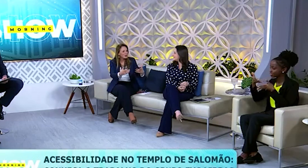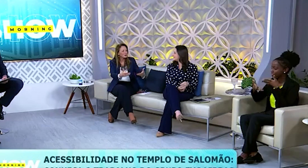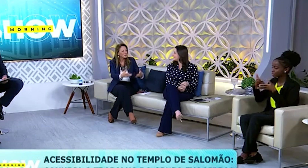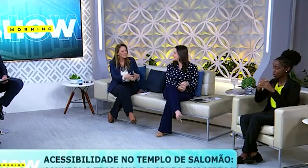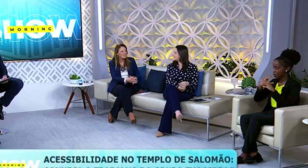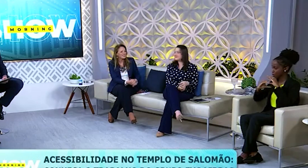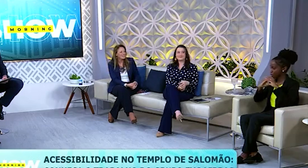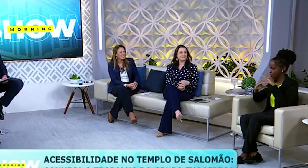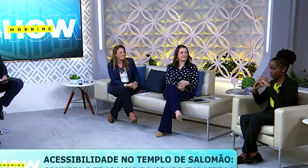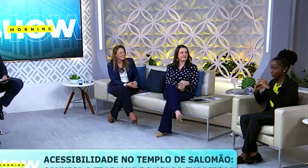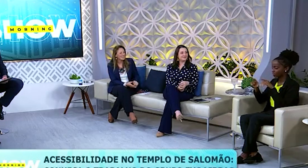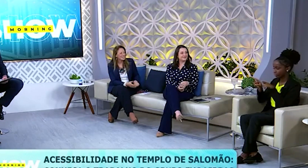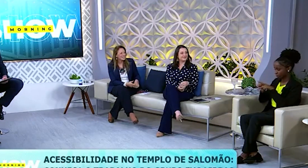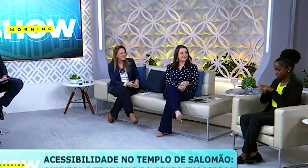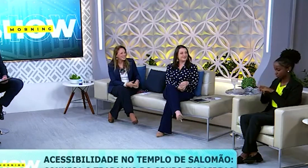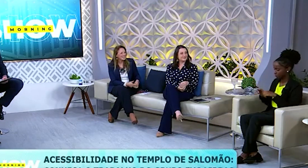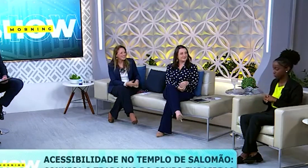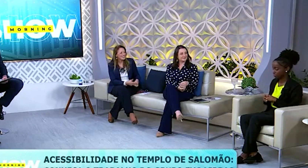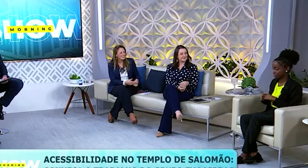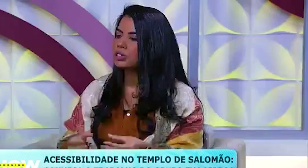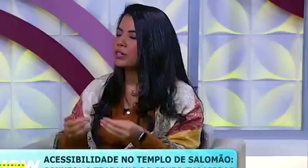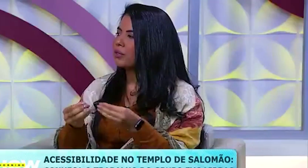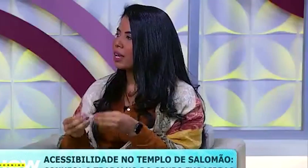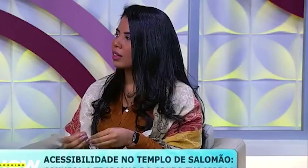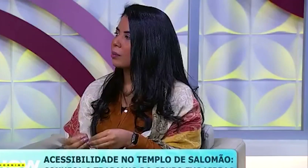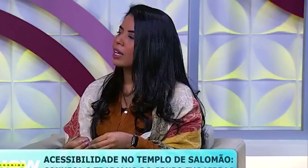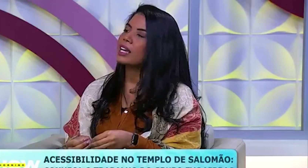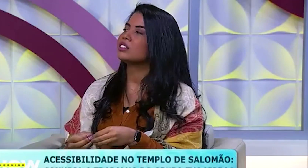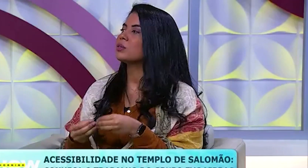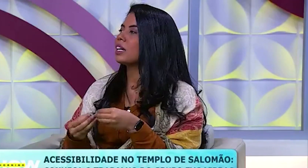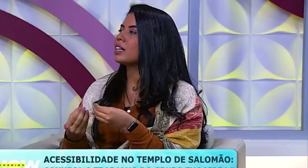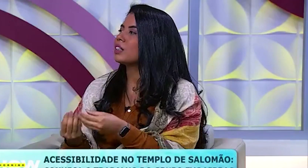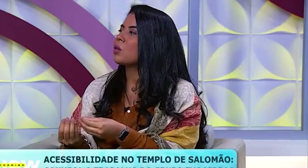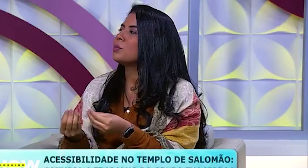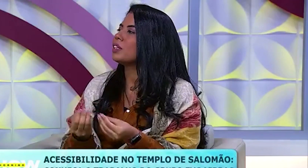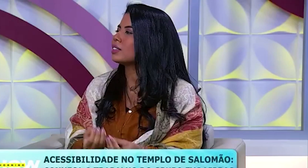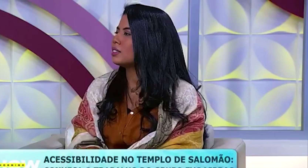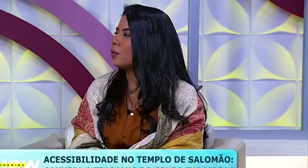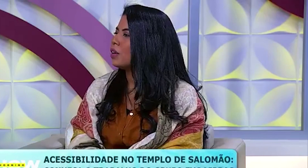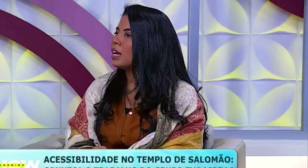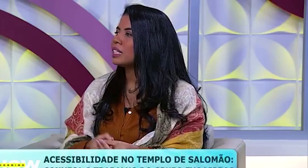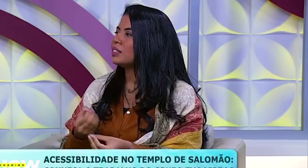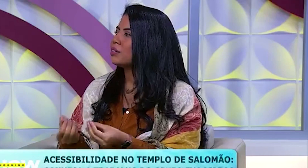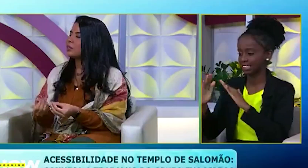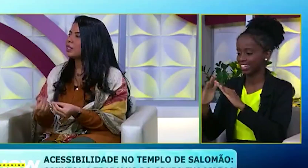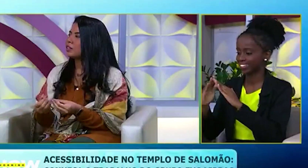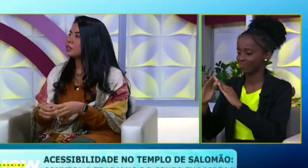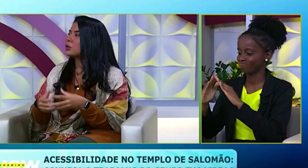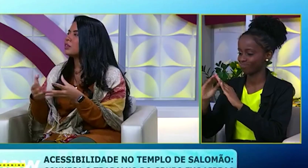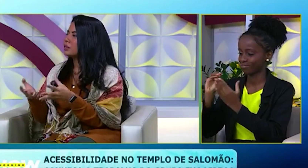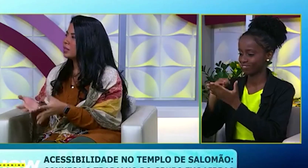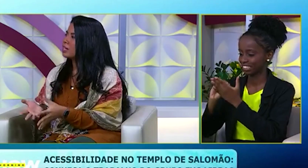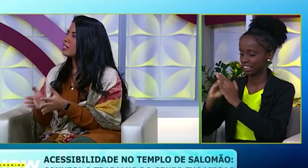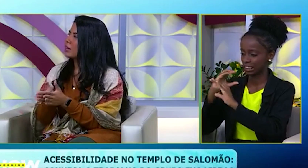comunicando com vocês, né? É, porque assim, muitos surdos que vêm também, eles não têm essa comunicação, às vezes, na família.